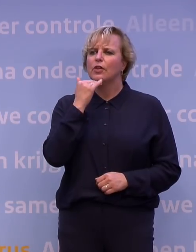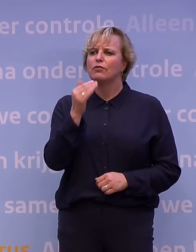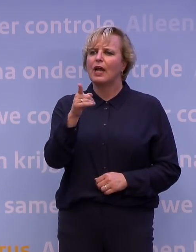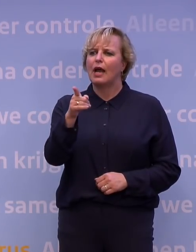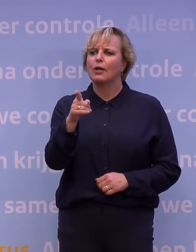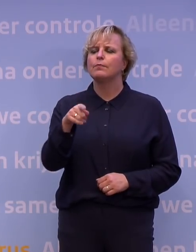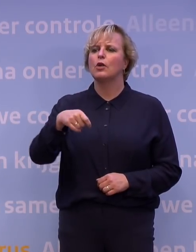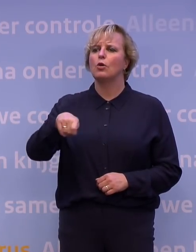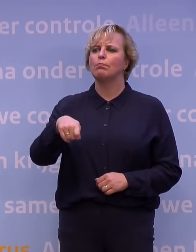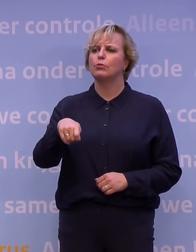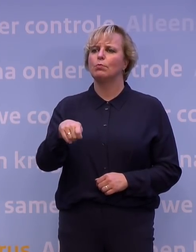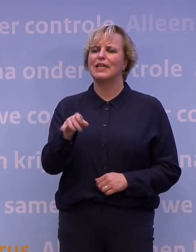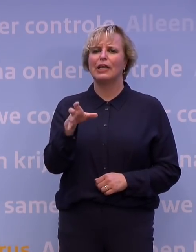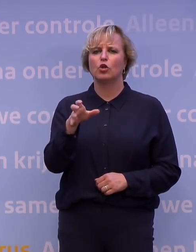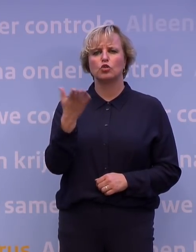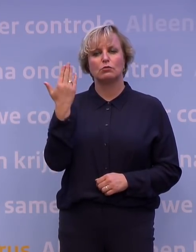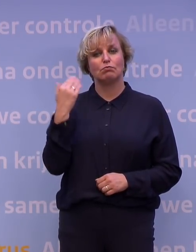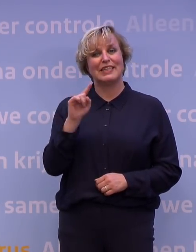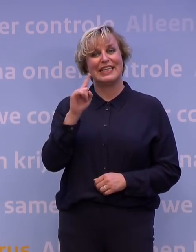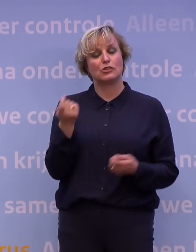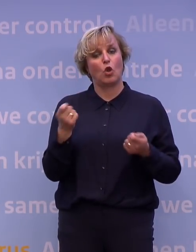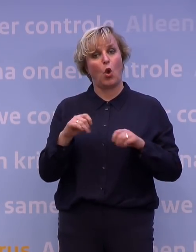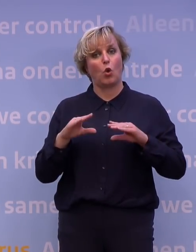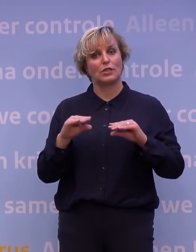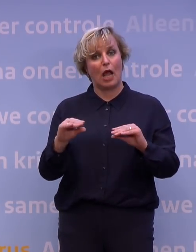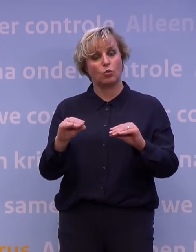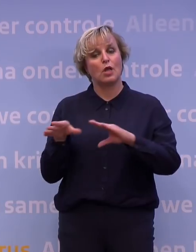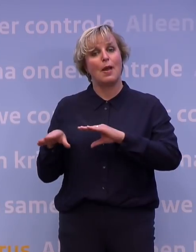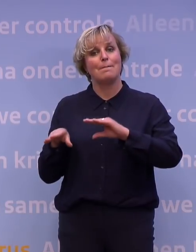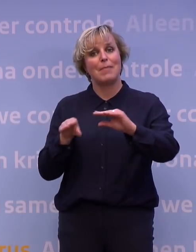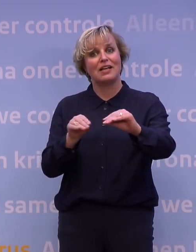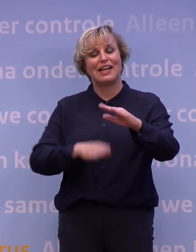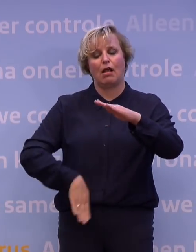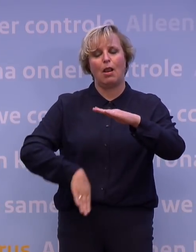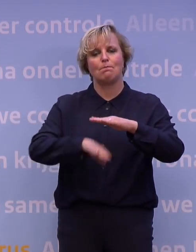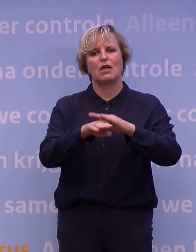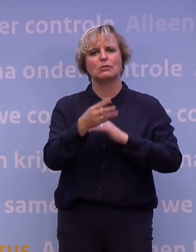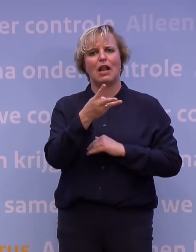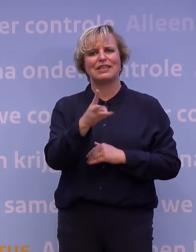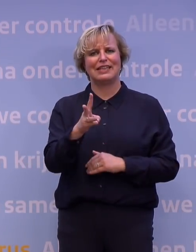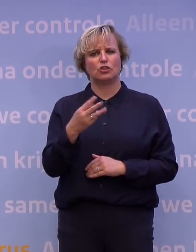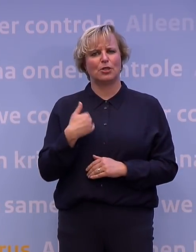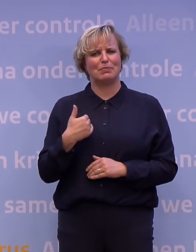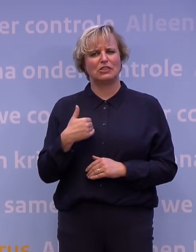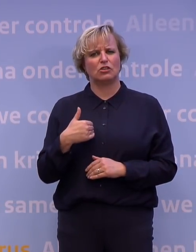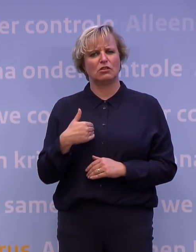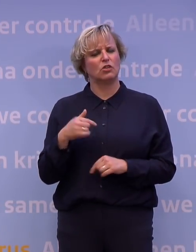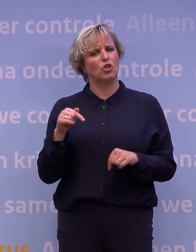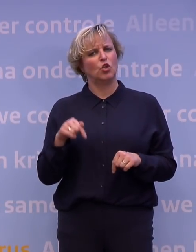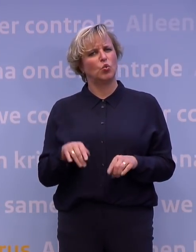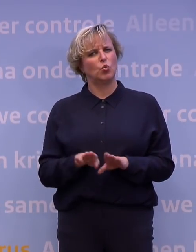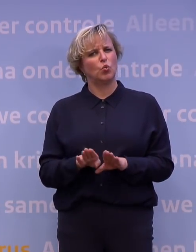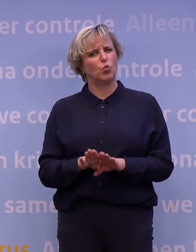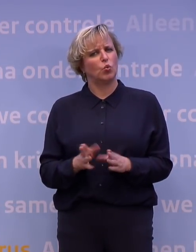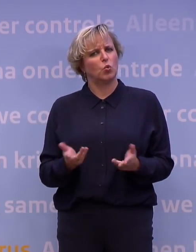Premier Rutte, bij de eerste lockdown gold de maatregel van maximaal 30 mensen ook voor kerken. Waarom is dat nu niet zo? Bent u